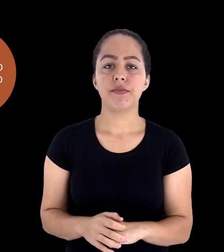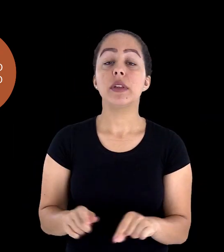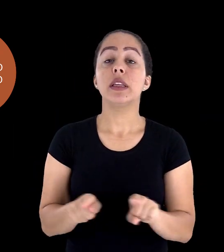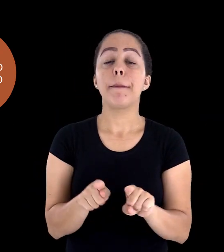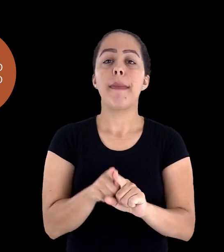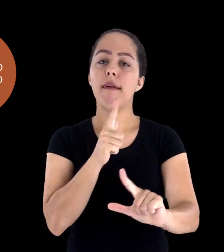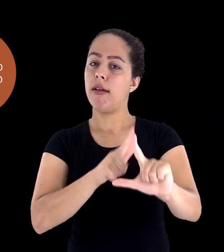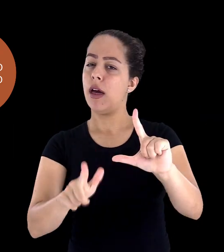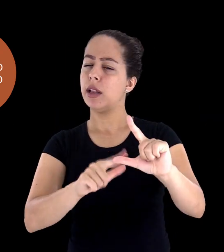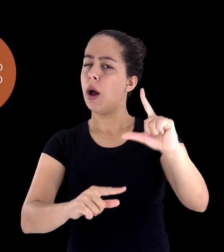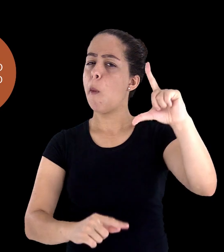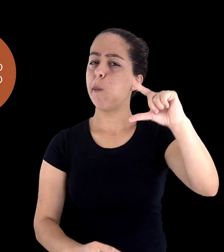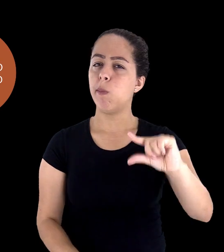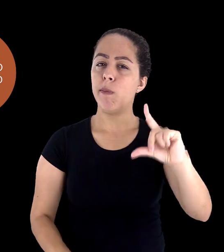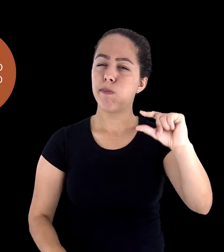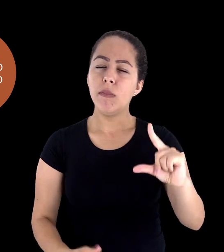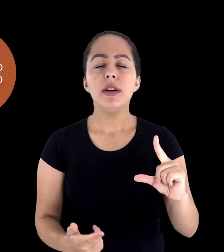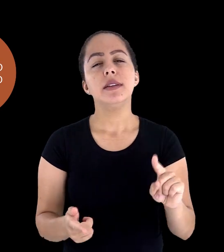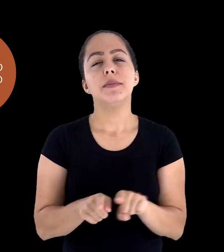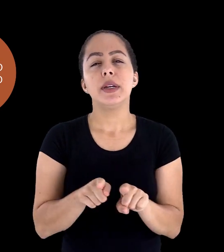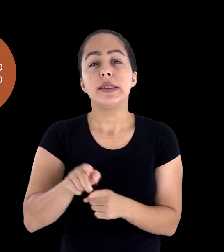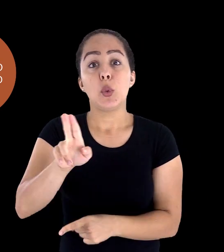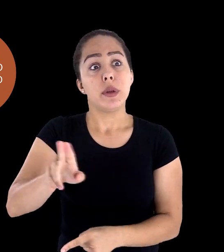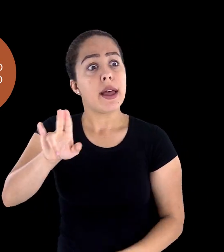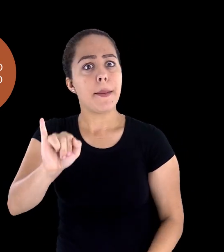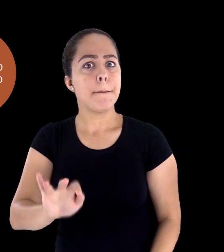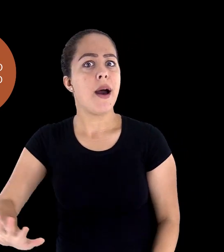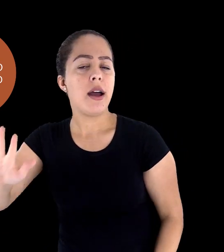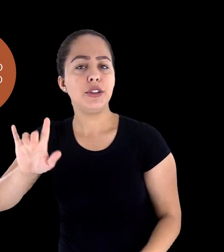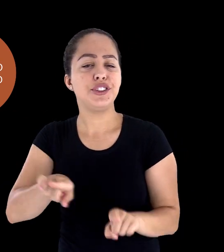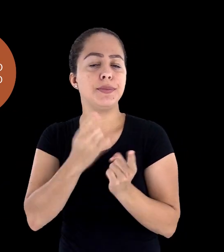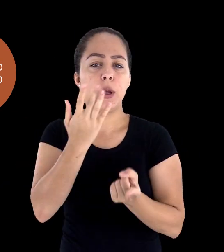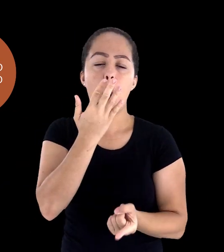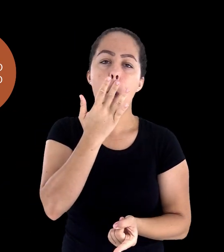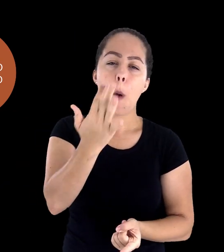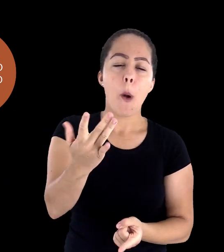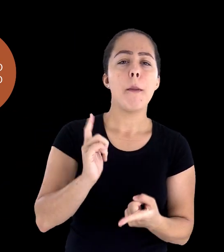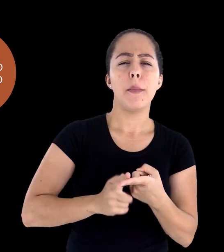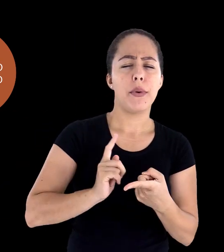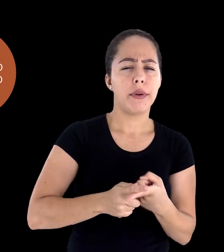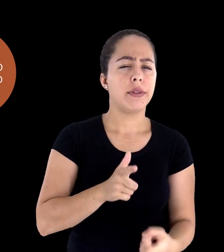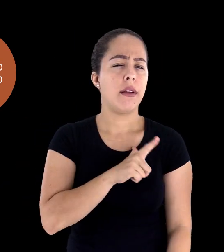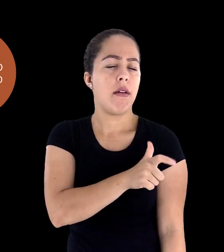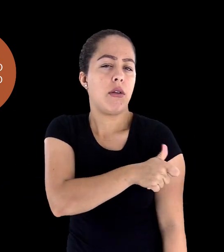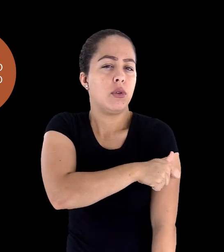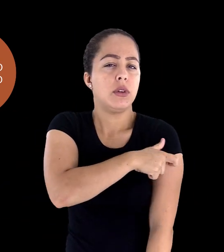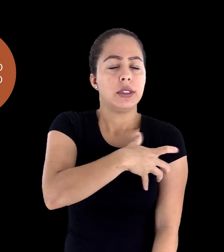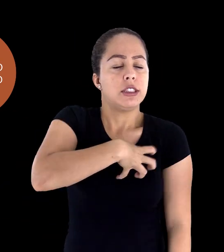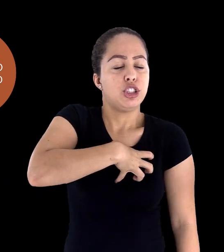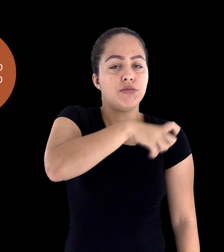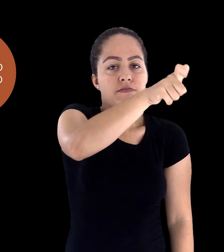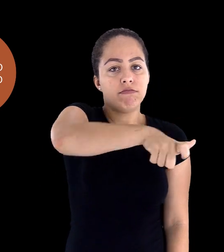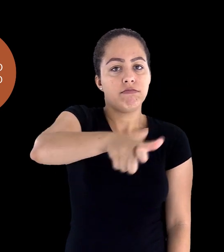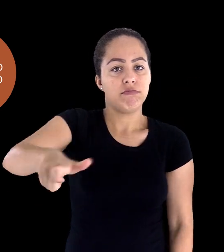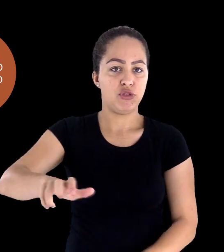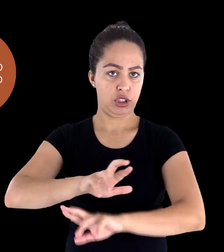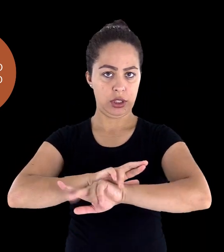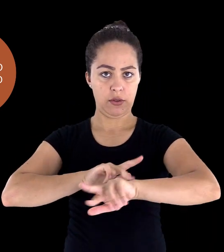fontes também, o uso de imagens e de cores, então ter cautela com o uso das cores, porque cada aluno utiliza